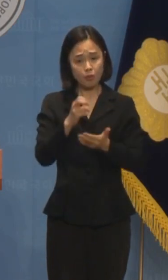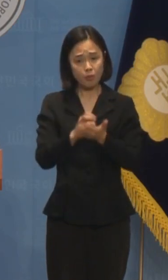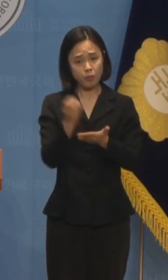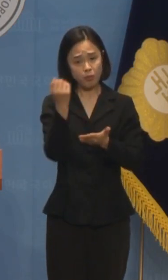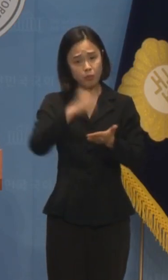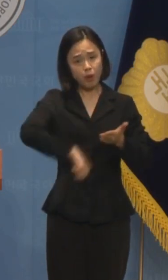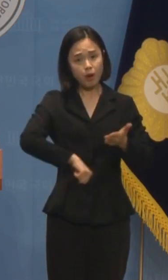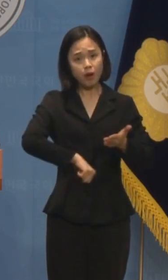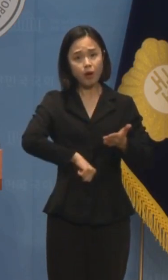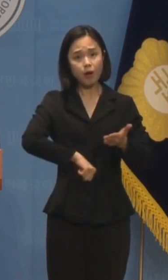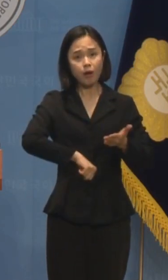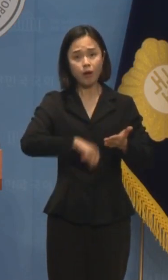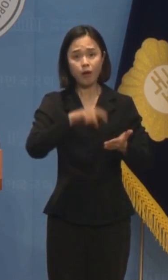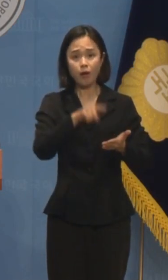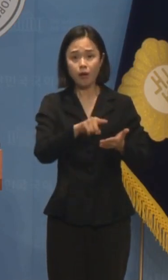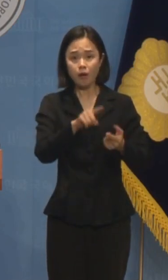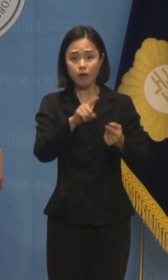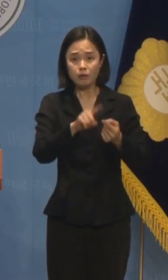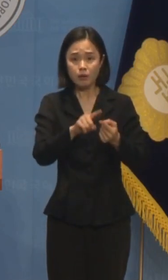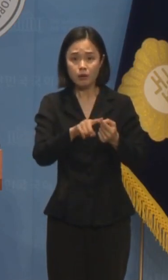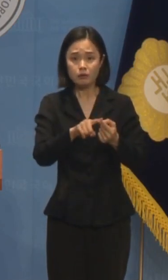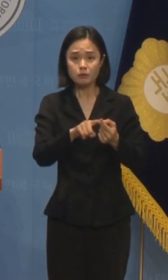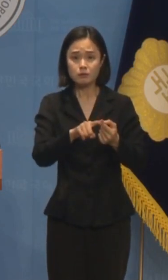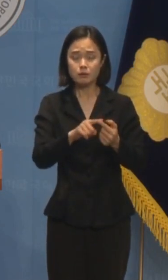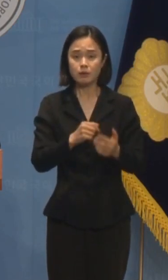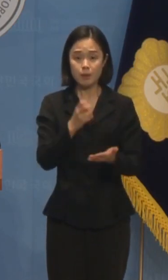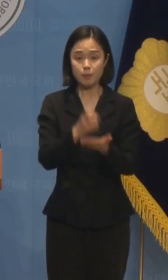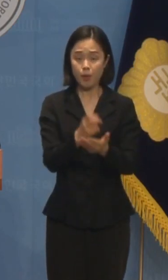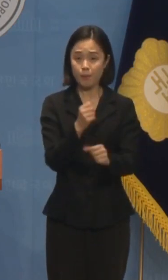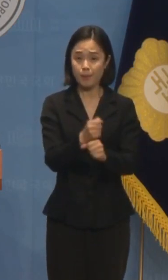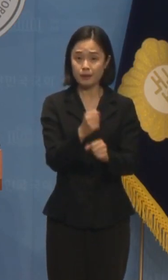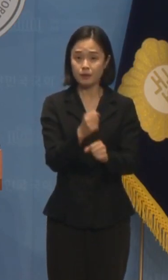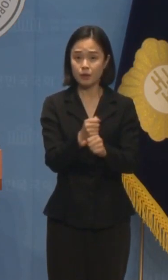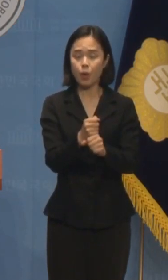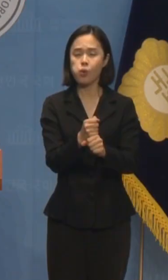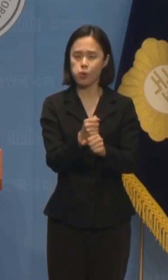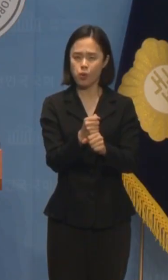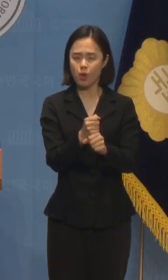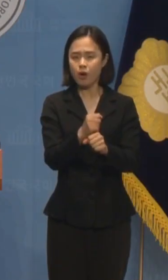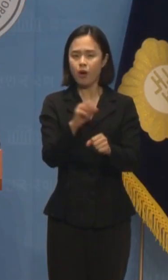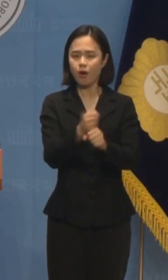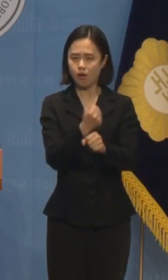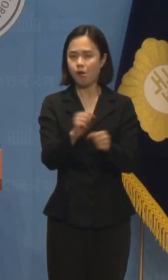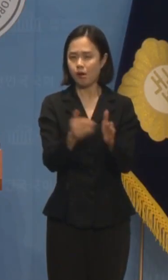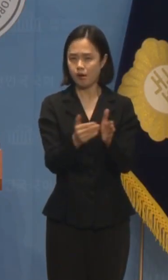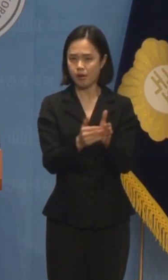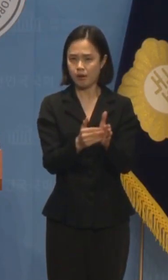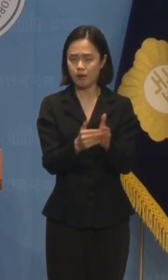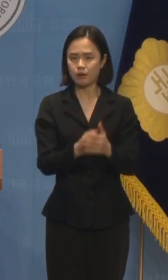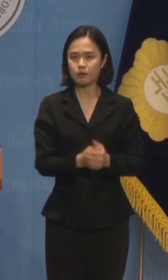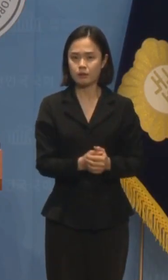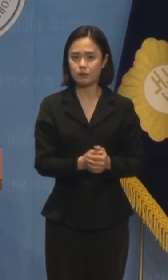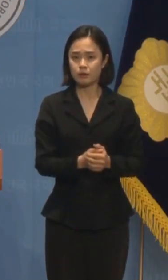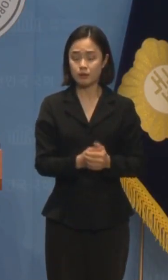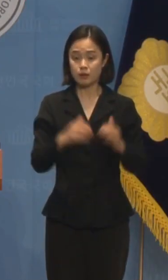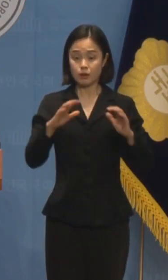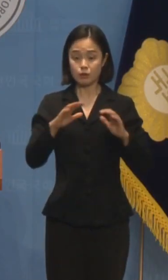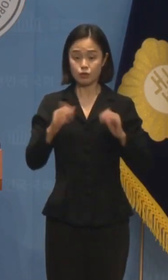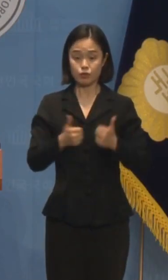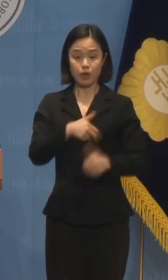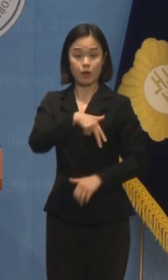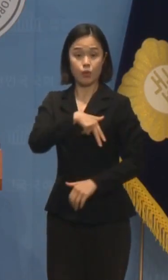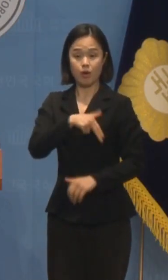시행령을 만들어 놓고 이에 근거하여 불법적인 수사 절차를 개시하며 입법 당사자인 국회의원을 상대로